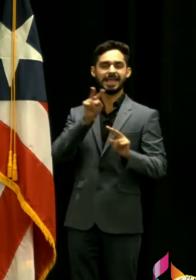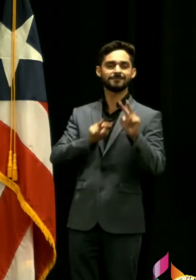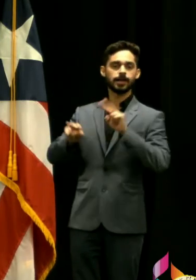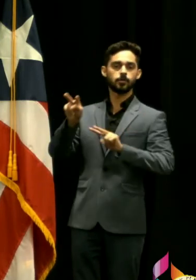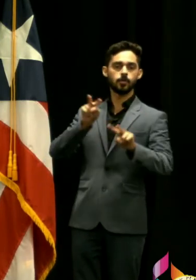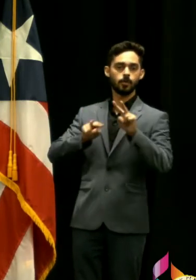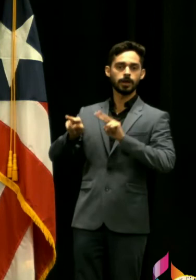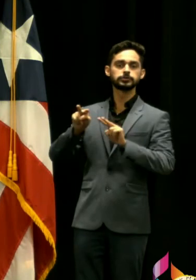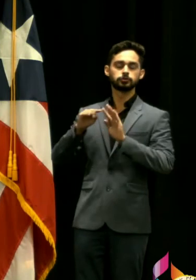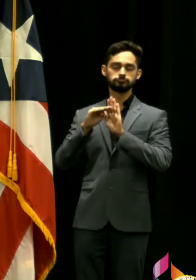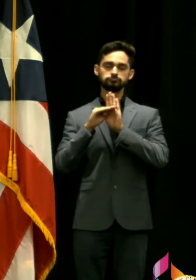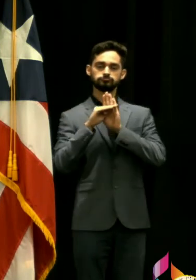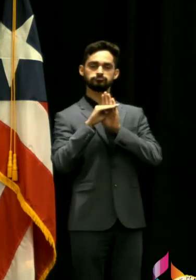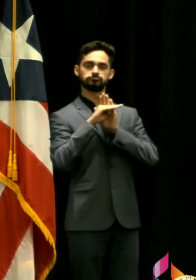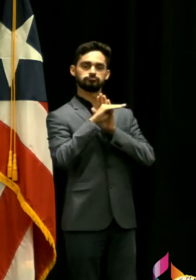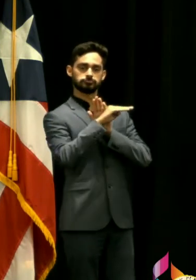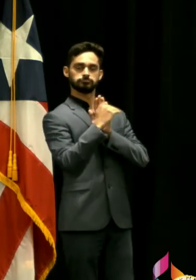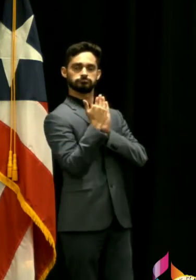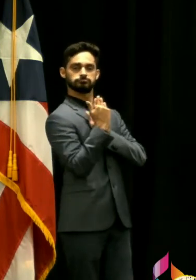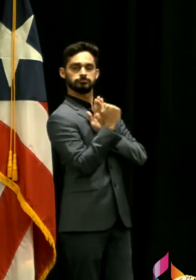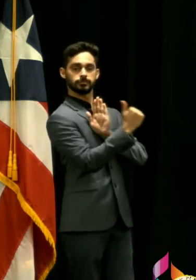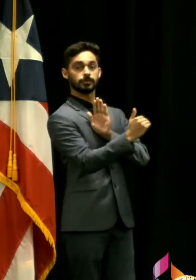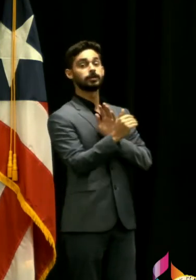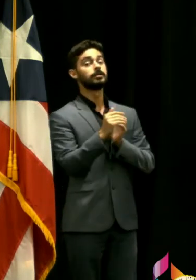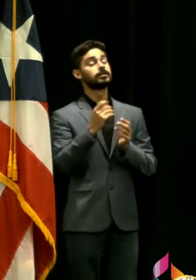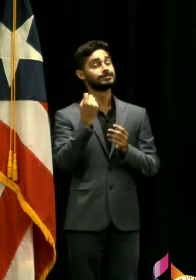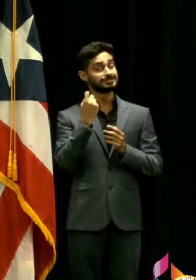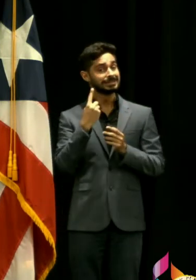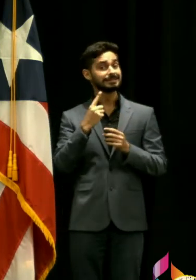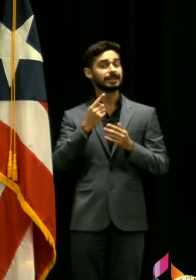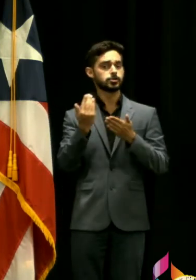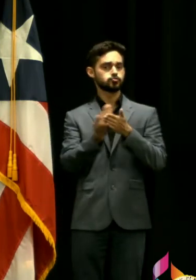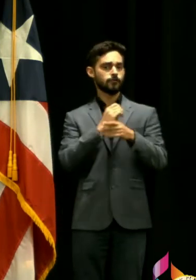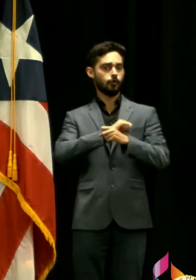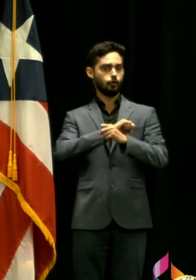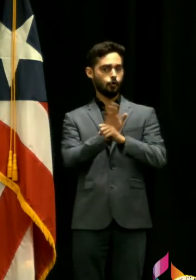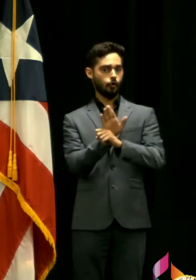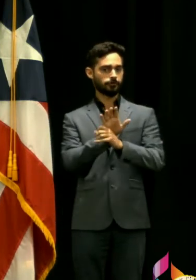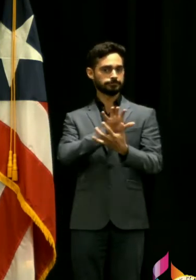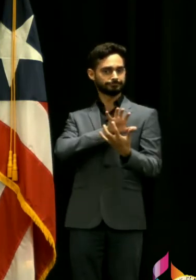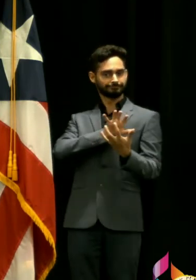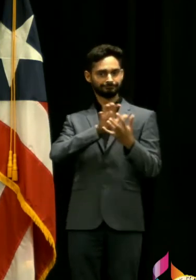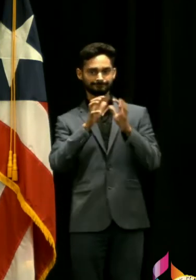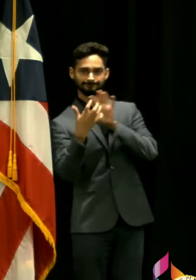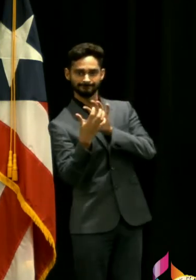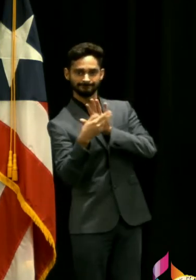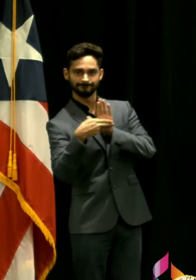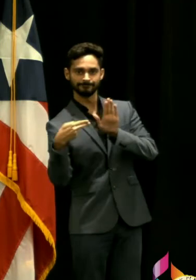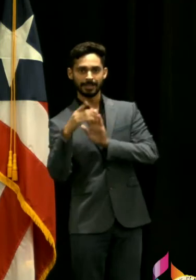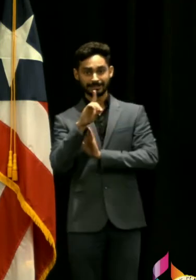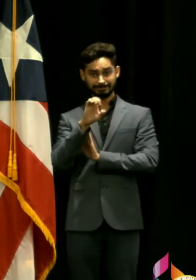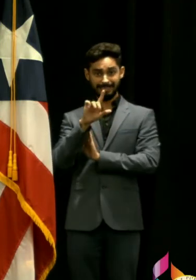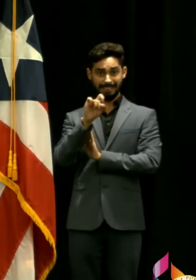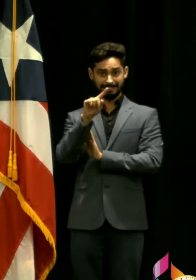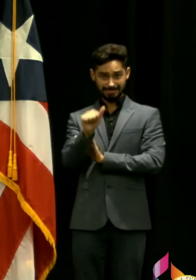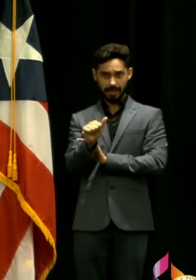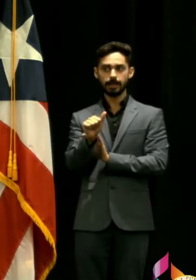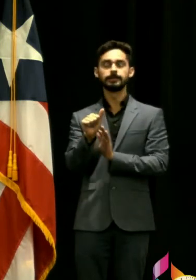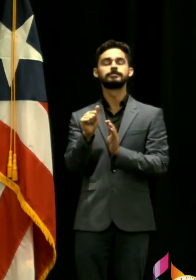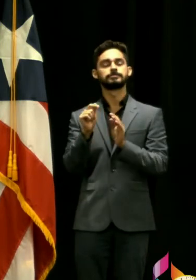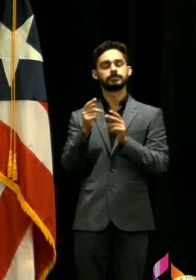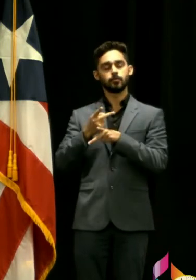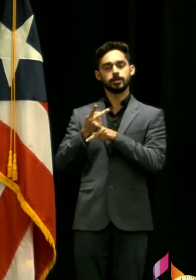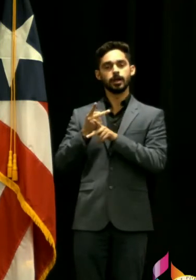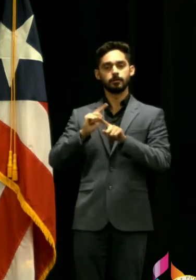he observado con el impacto de la variante delta en otras jurisdicciones llega un momento en que se aplana la curva y después